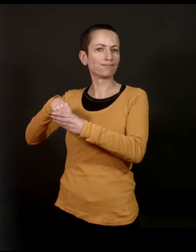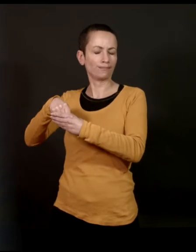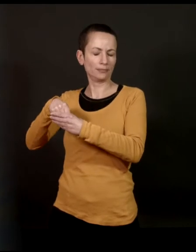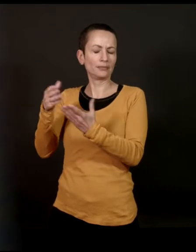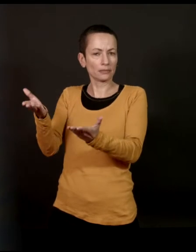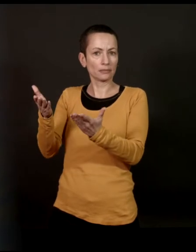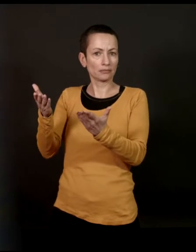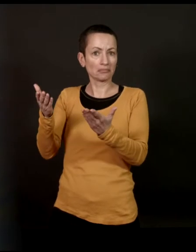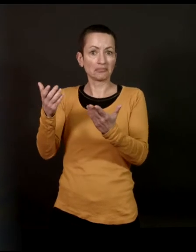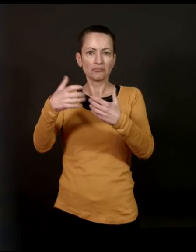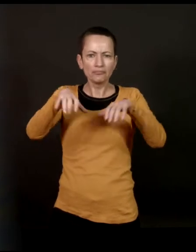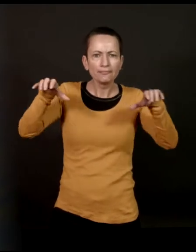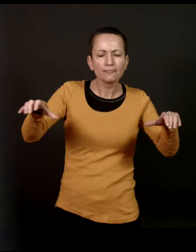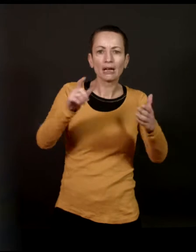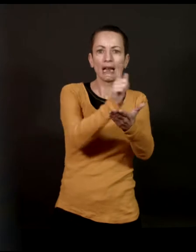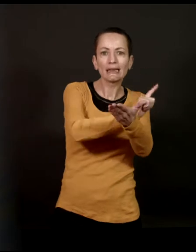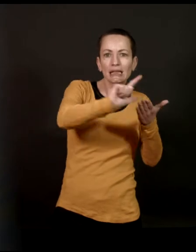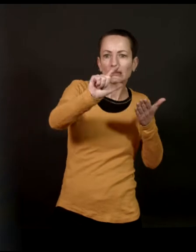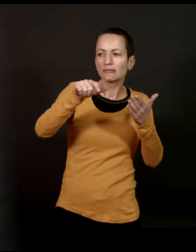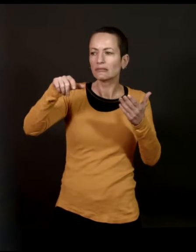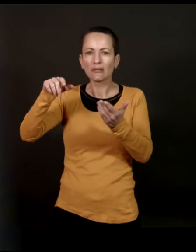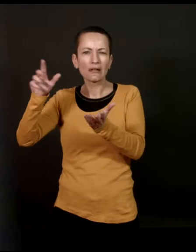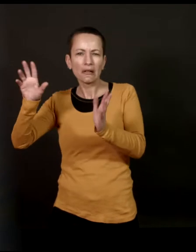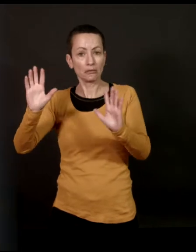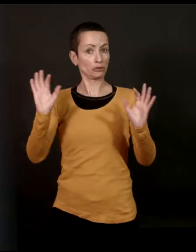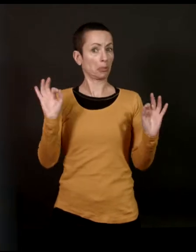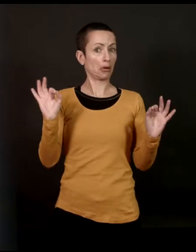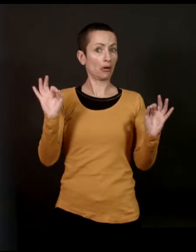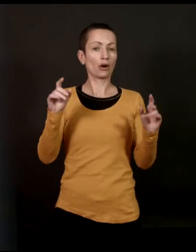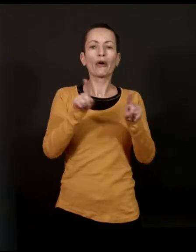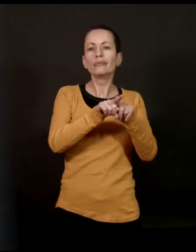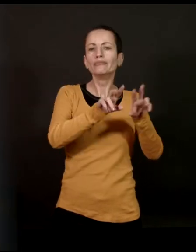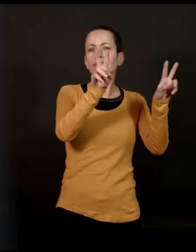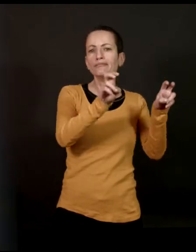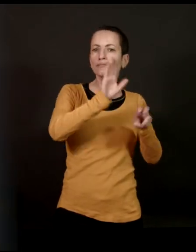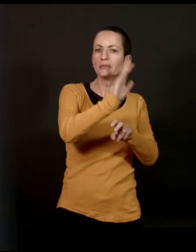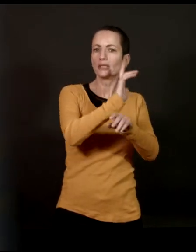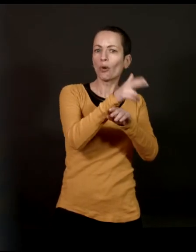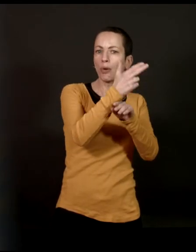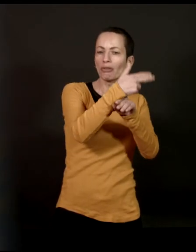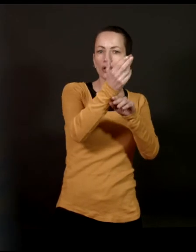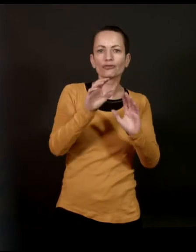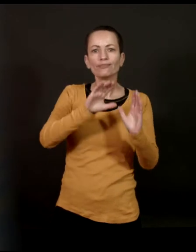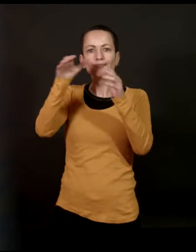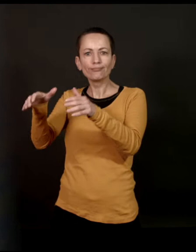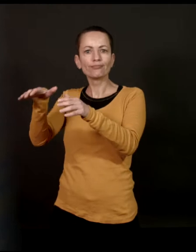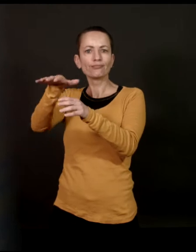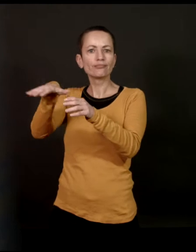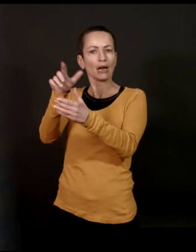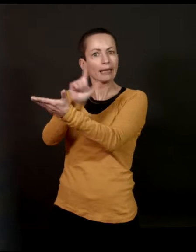le livre est publié ne fait pas de distinguo entre les deux. C'est à dire qu'il'y pas une collection entre guillemets reportage et une collection